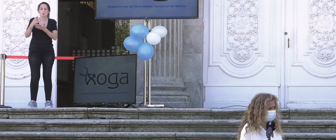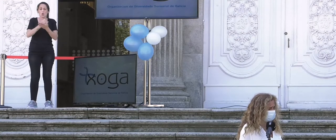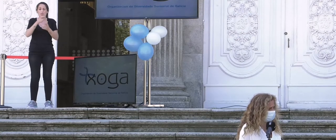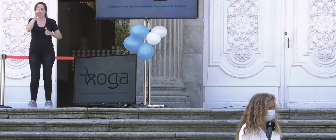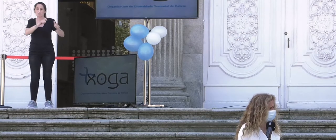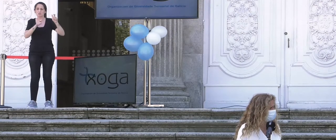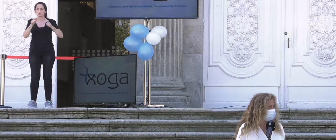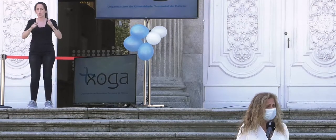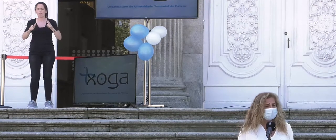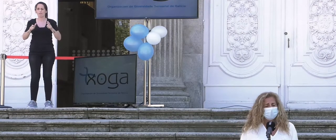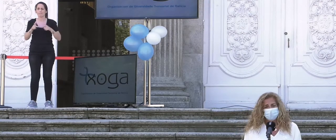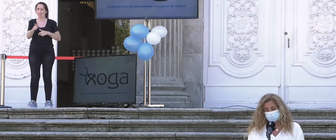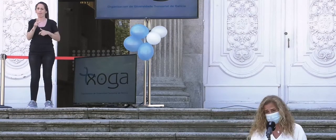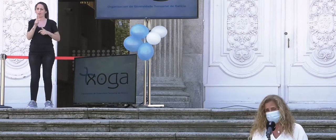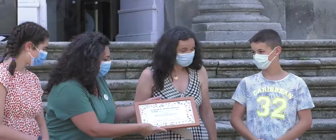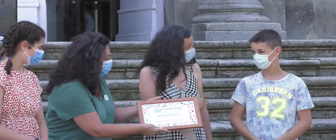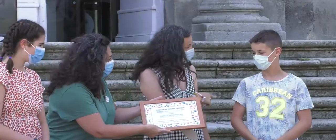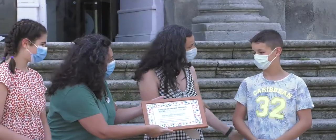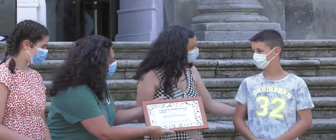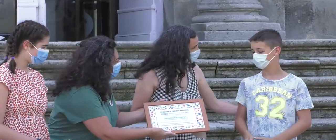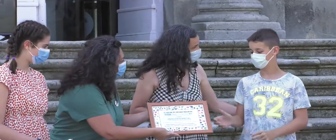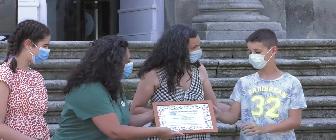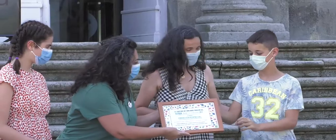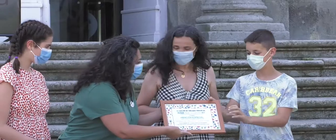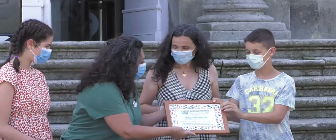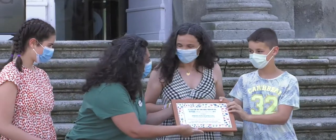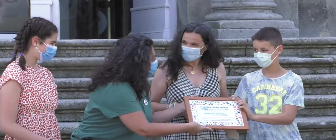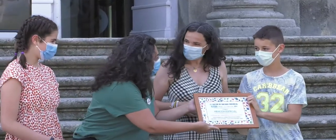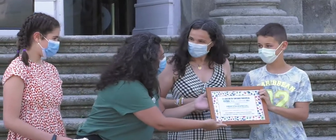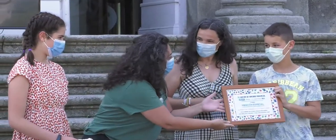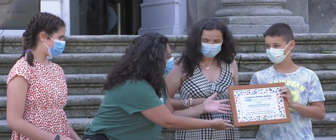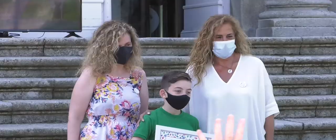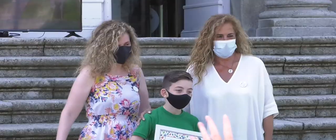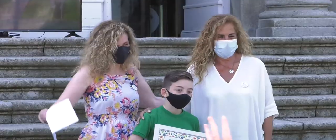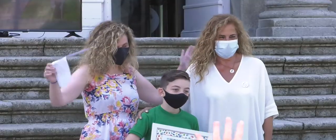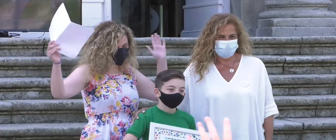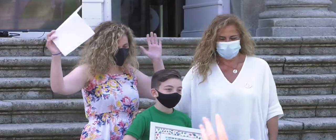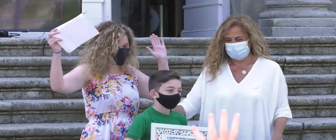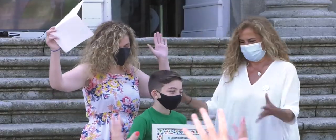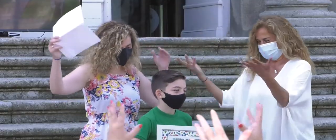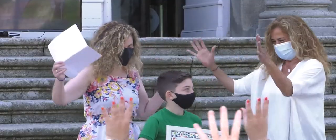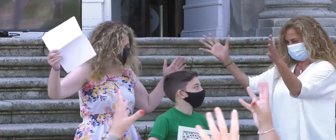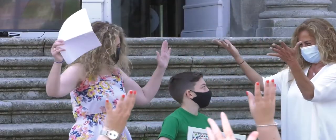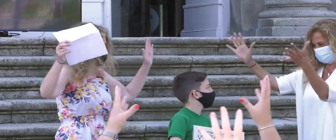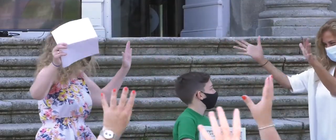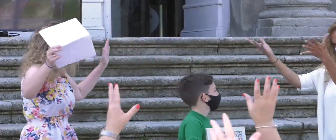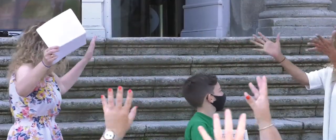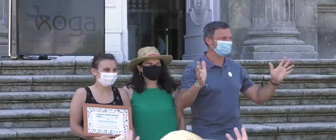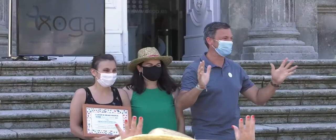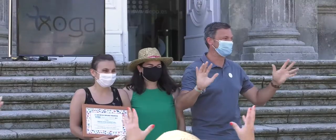dereitos. E nos, María Ortega, Olga Ballesteros, eu como presidenta, todo o Goberno